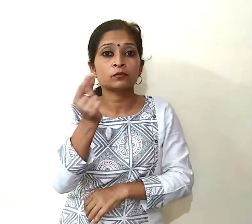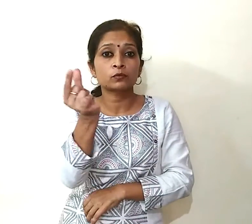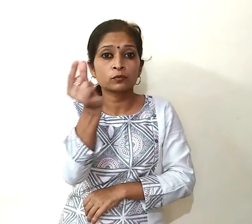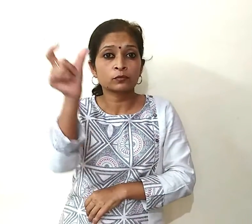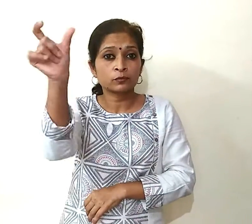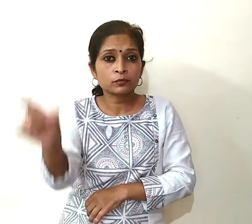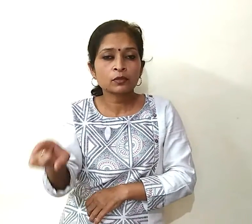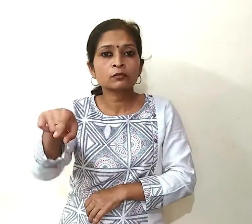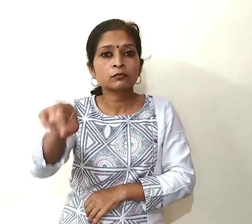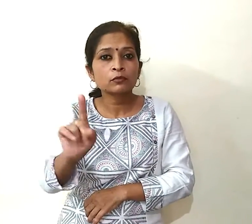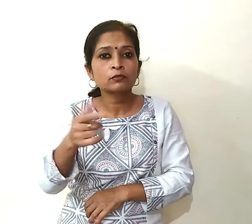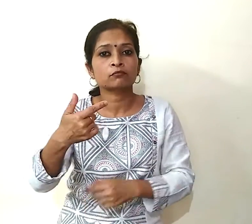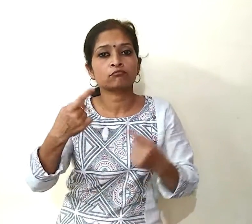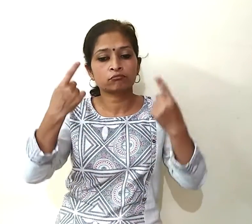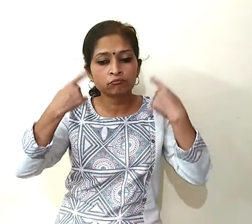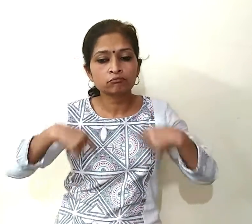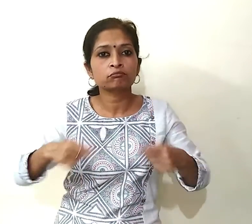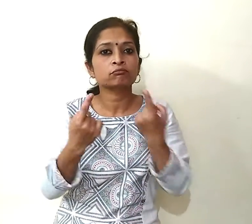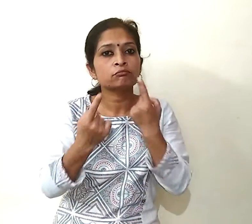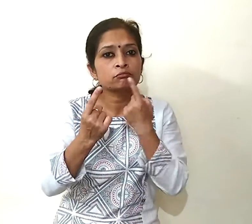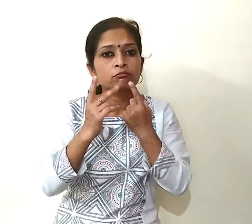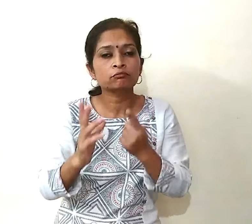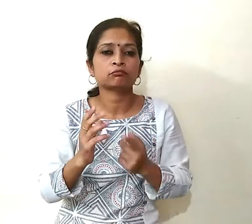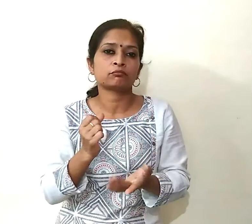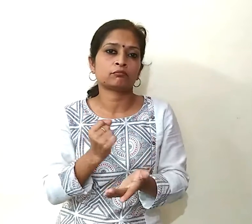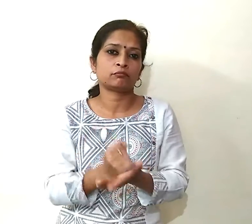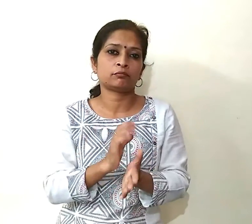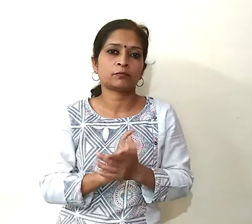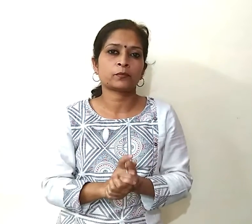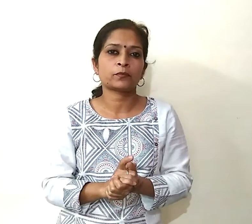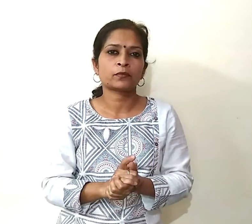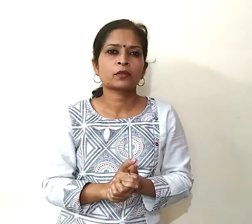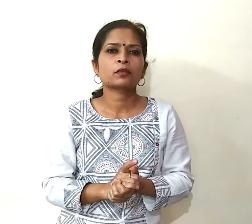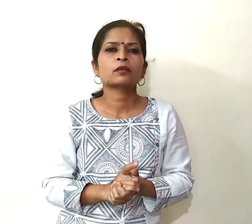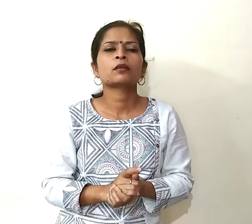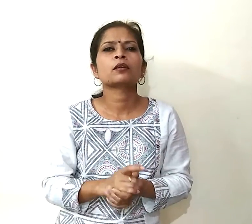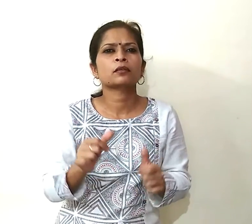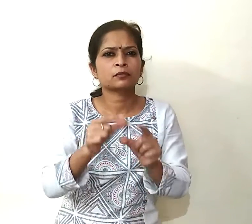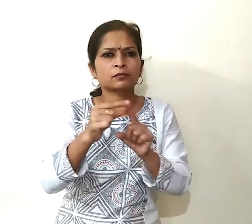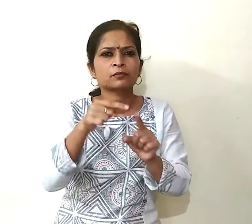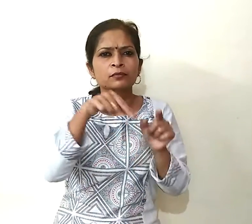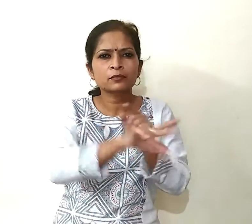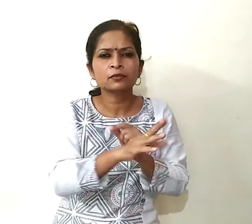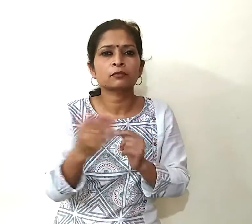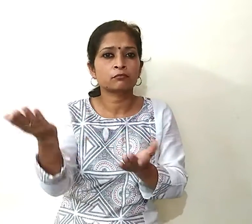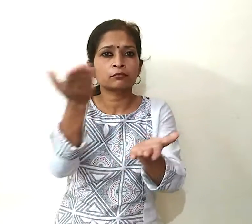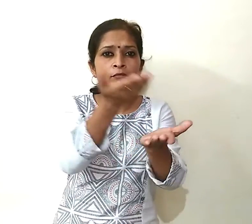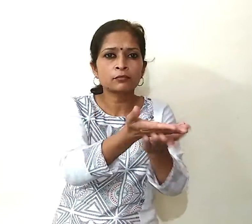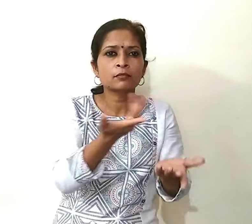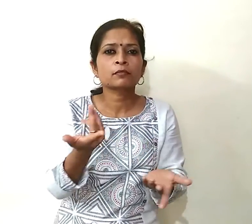को सेल्फ असेस्मेंट यानि खुद का मुल्यांकन करना होता है एप में रेजिस्ट्रेशन के लिए आप को